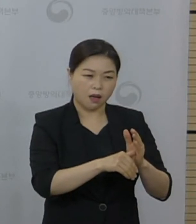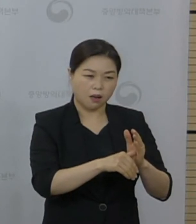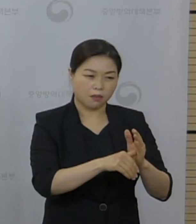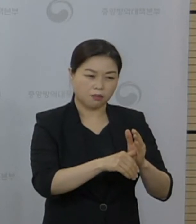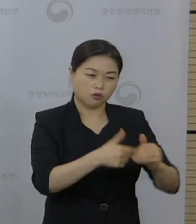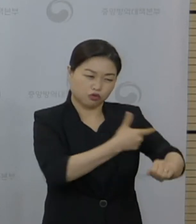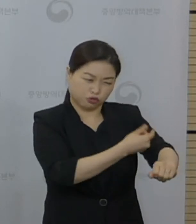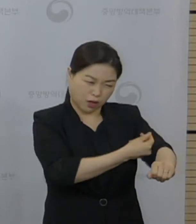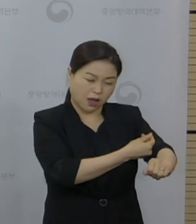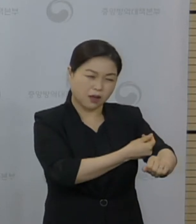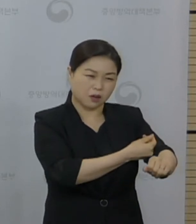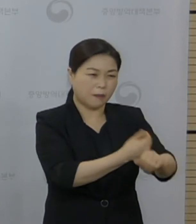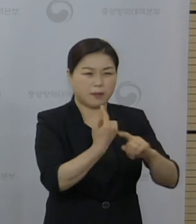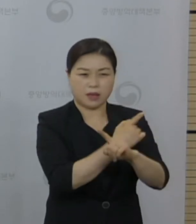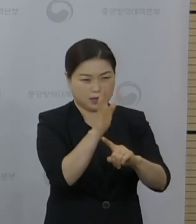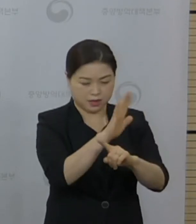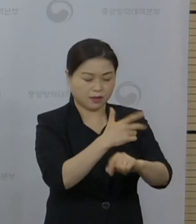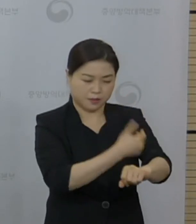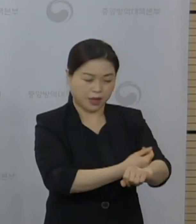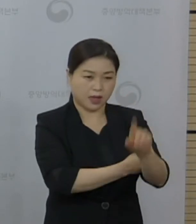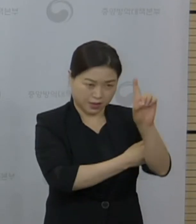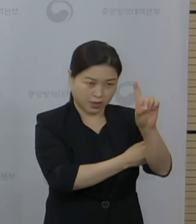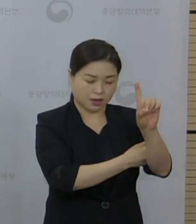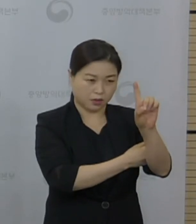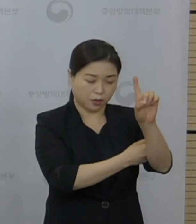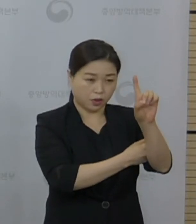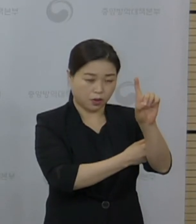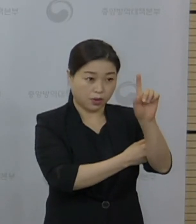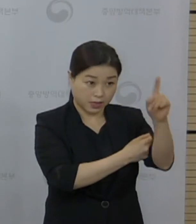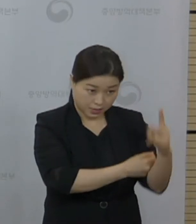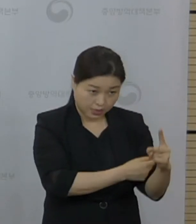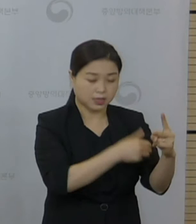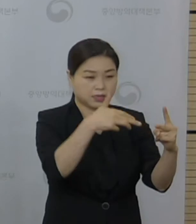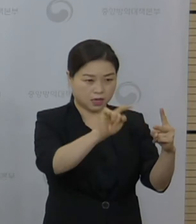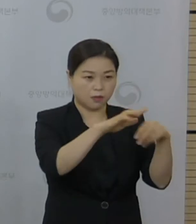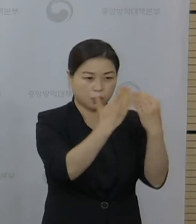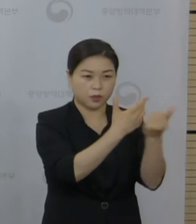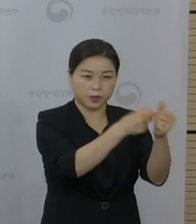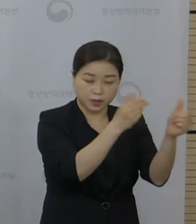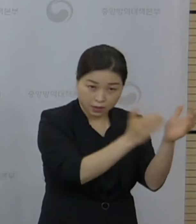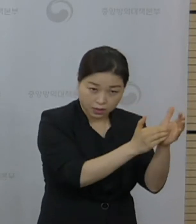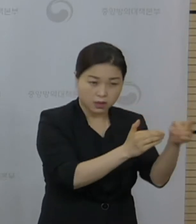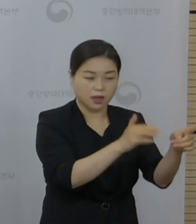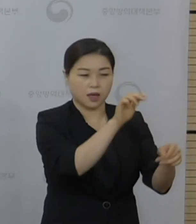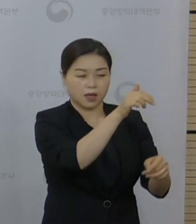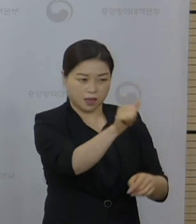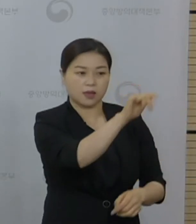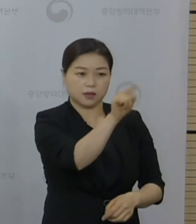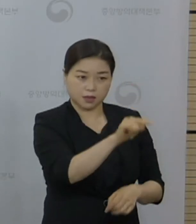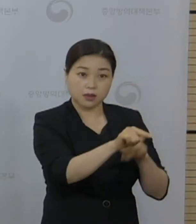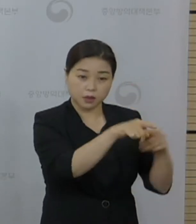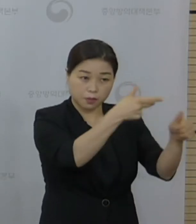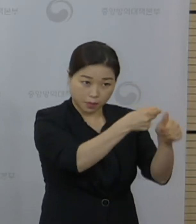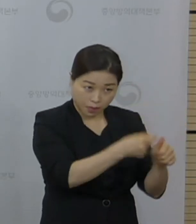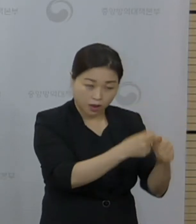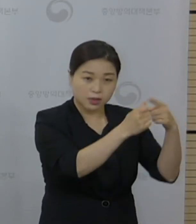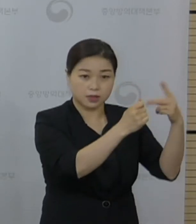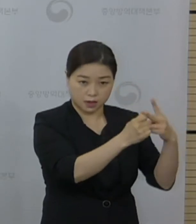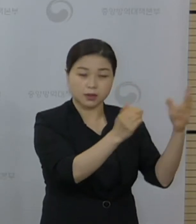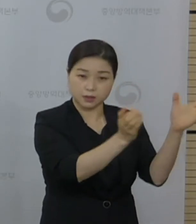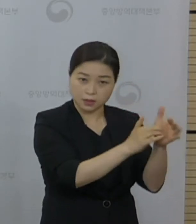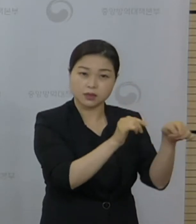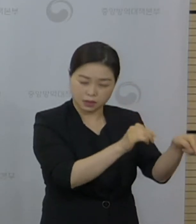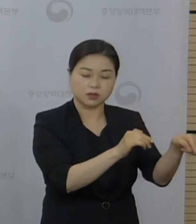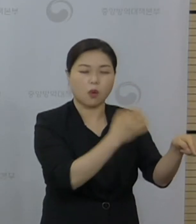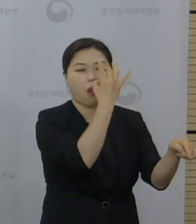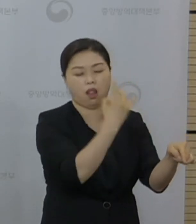때문에 아스트라제네카 백신으로 1차 접종을 받으신 분들에게는 그 2차 접종도 아스트라제네카 백신 동일한 백신으로 접종하는